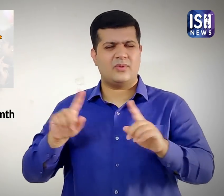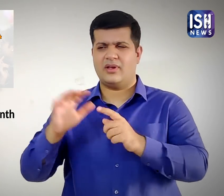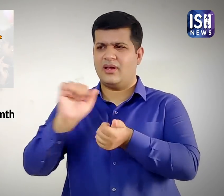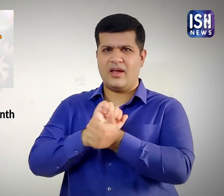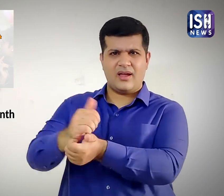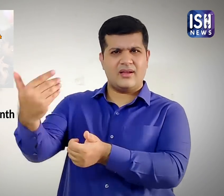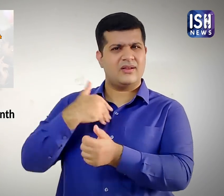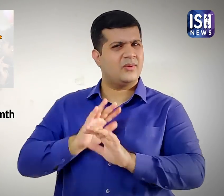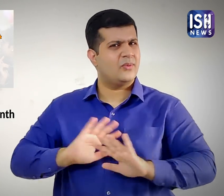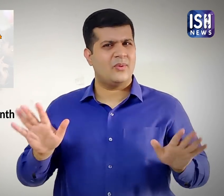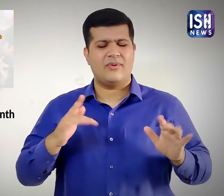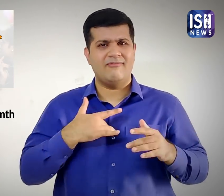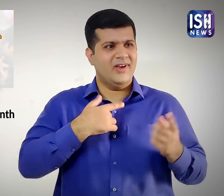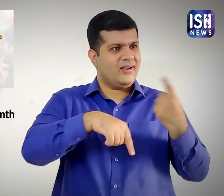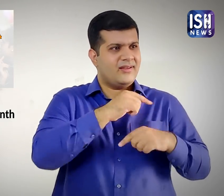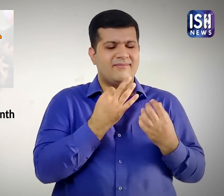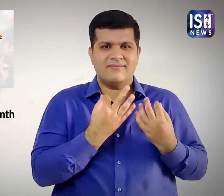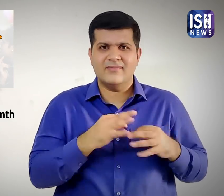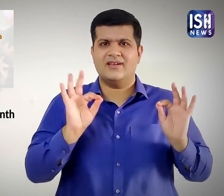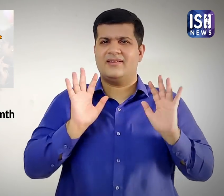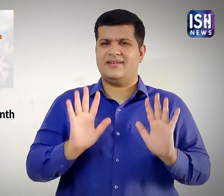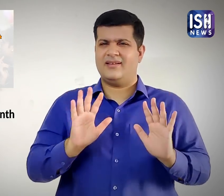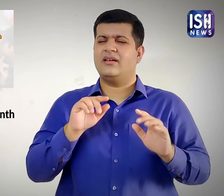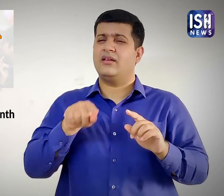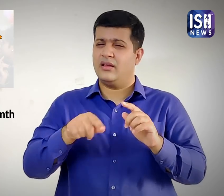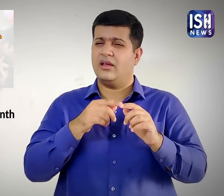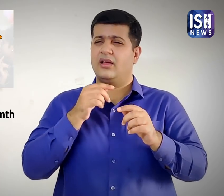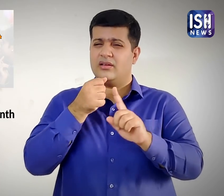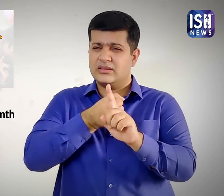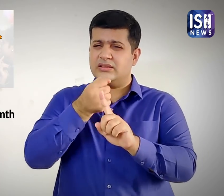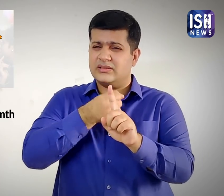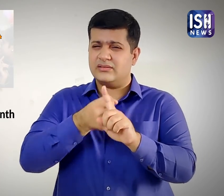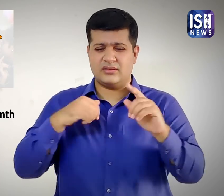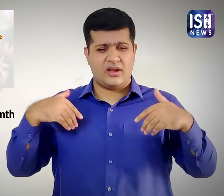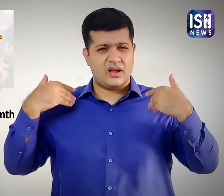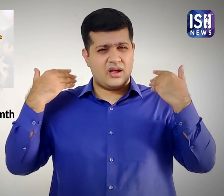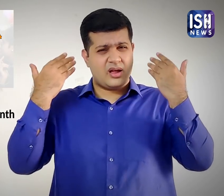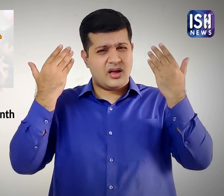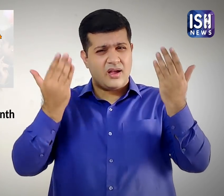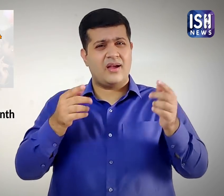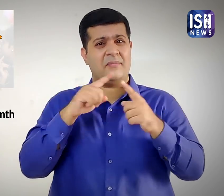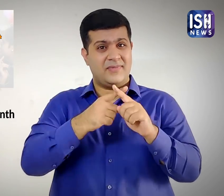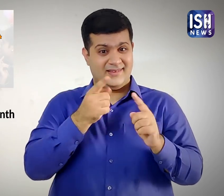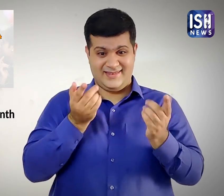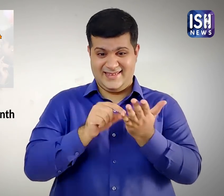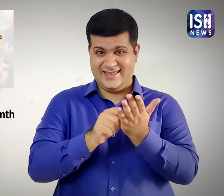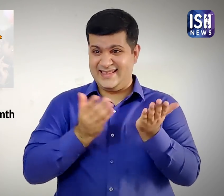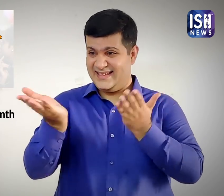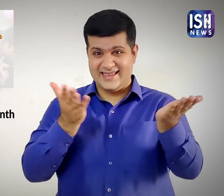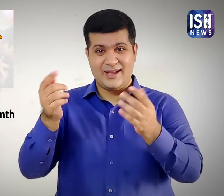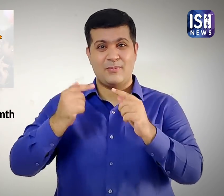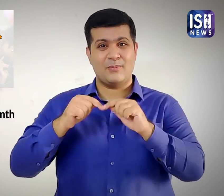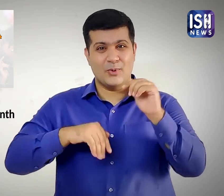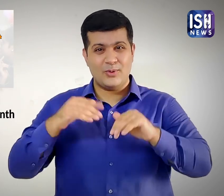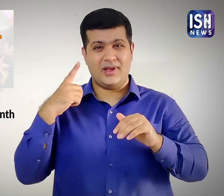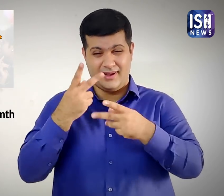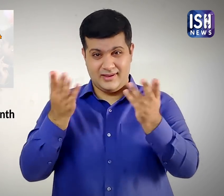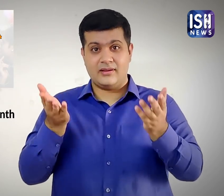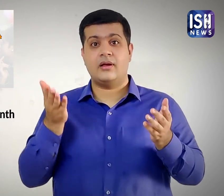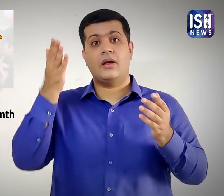है। यहाँ तक की राजनेताओं